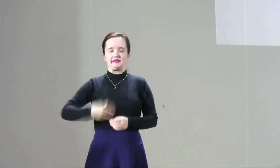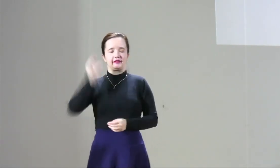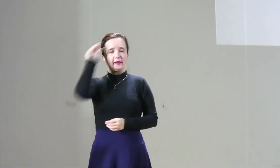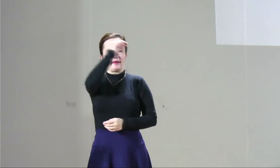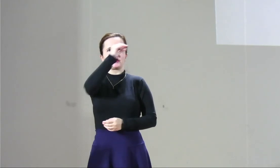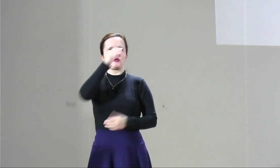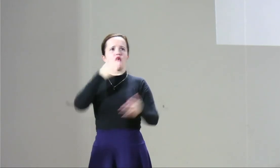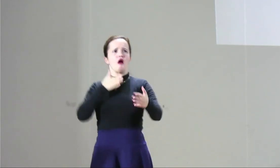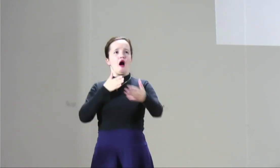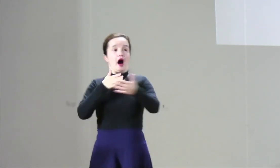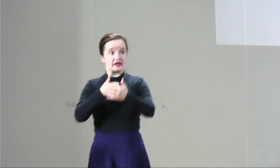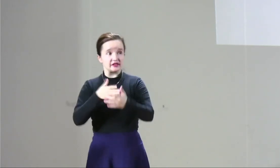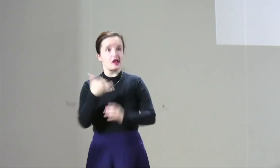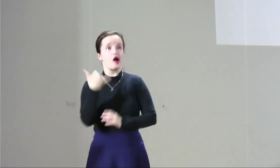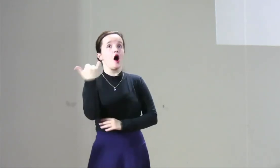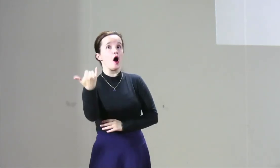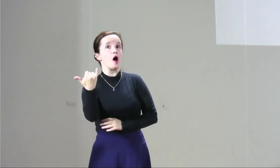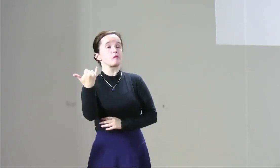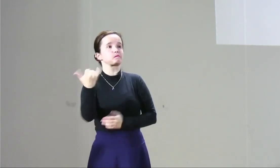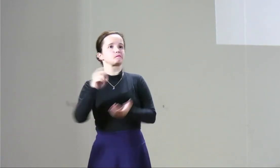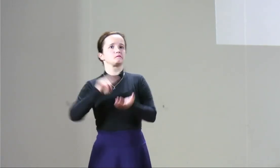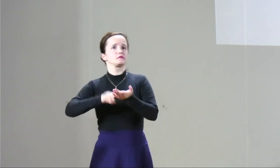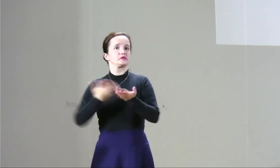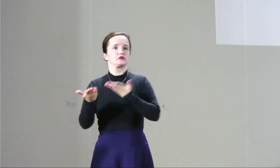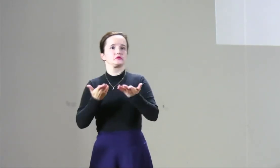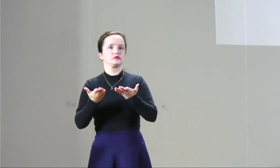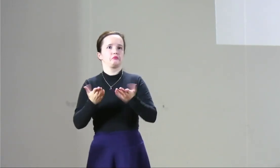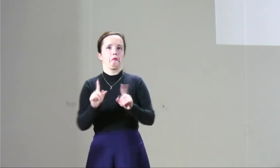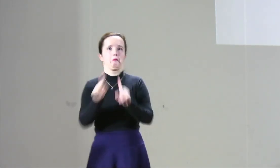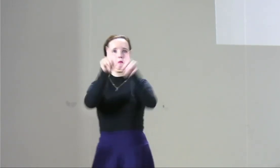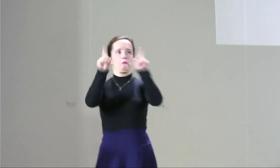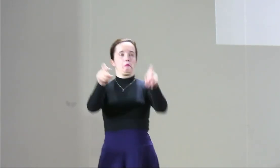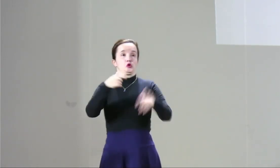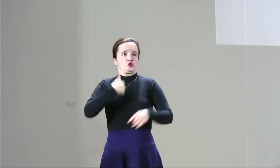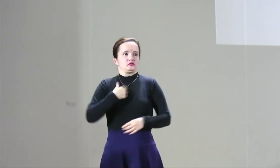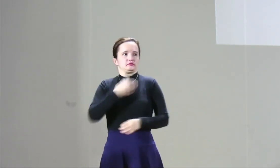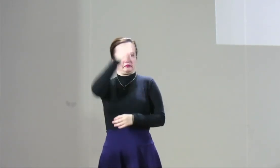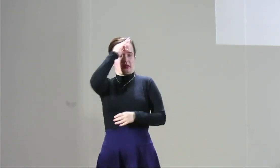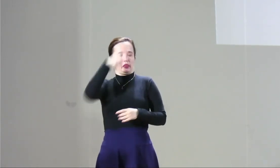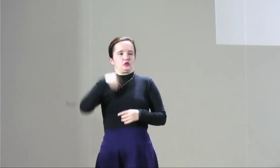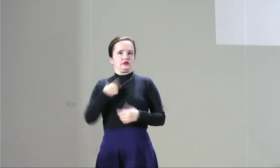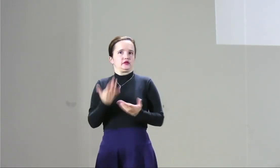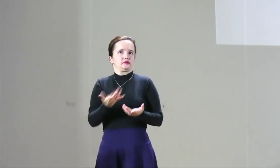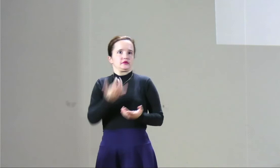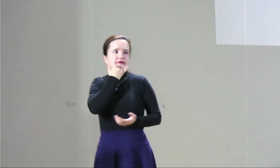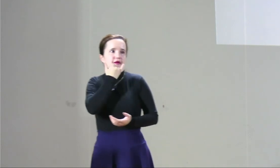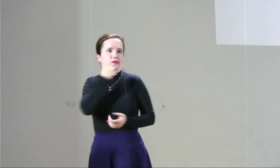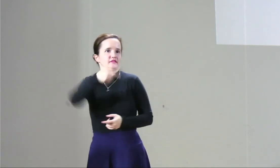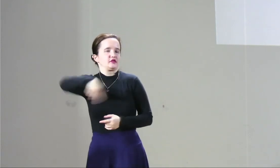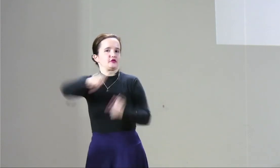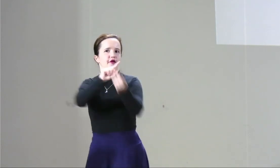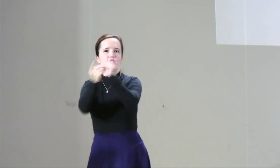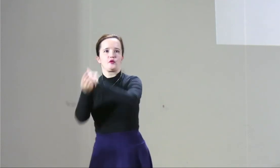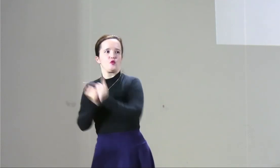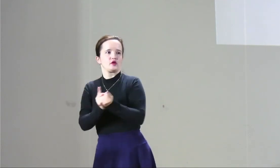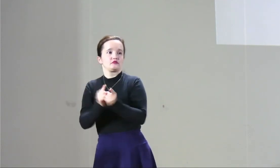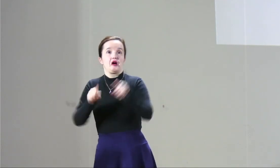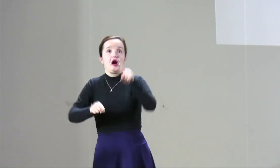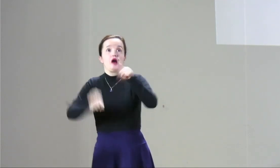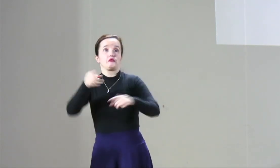y esos encuentros regionales entonces esas mujeres que quieren participar y que están allí y que quieren hacer esa incidencia